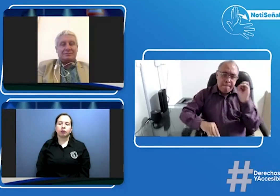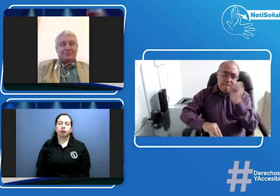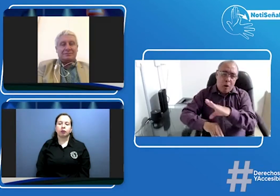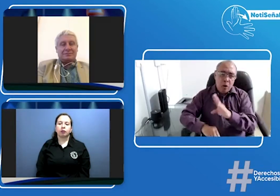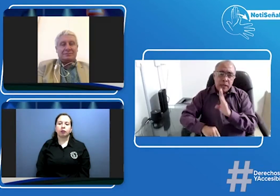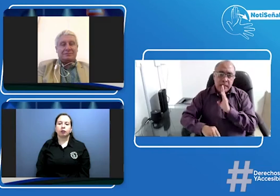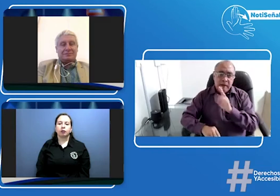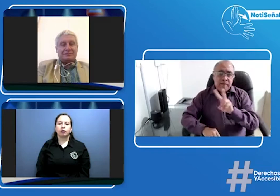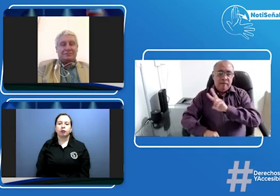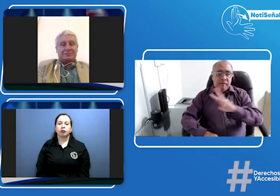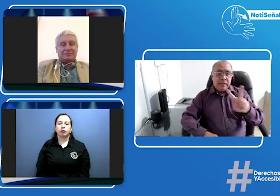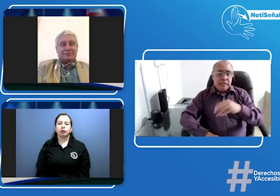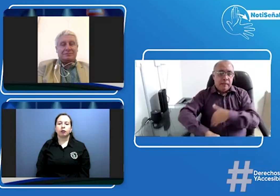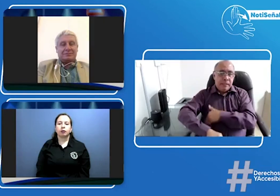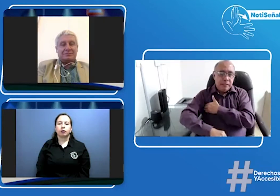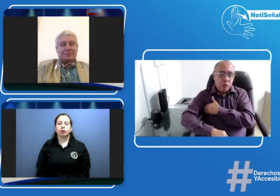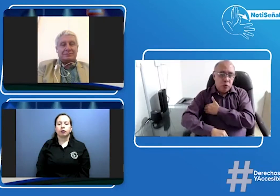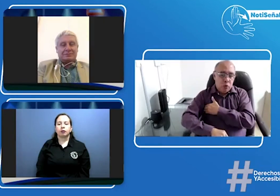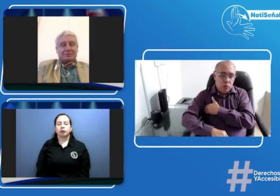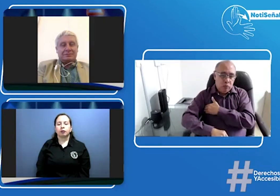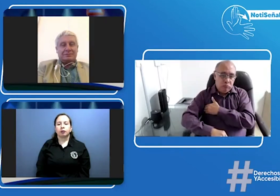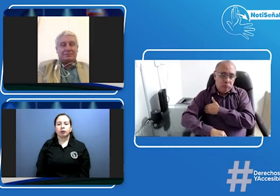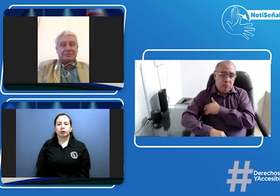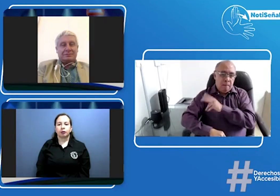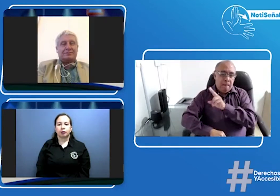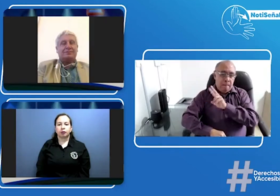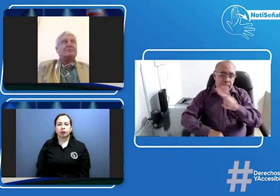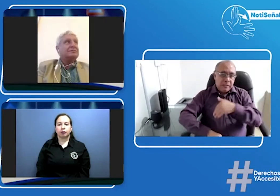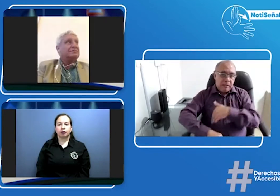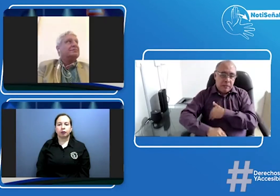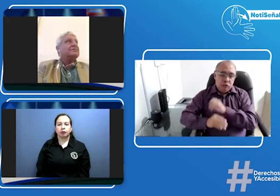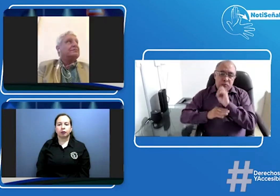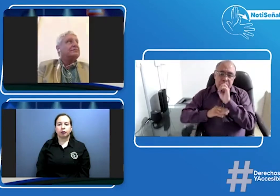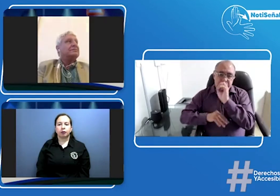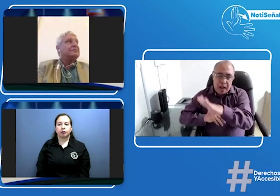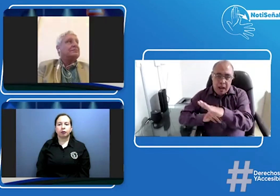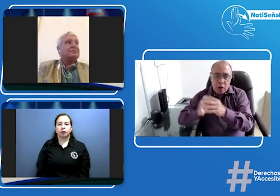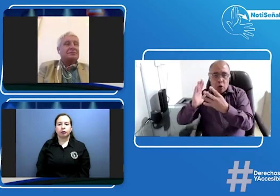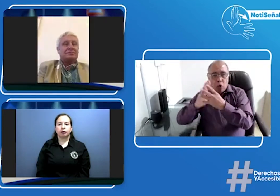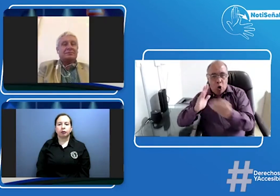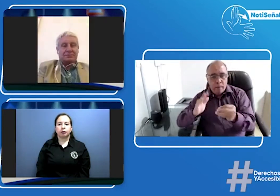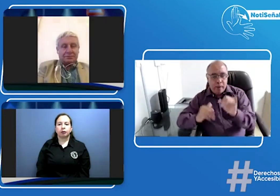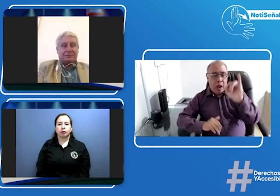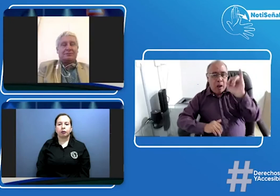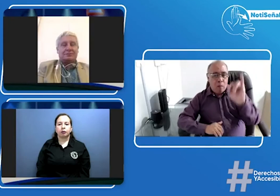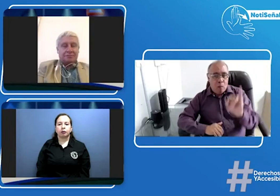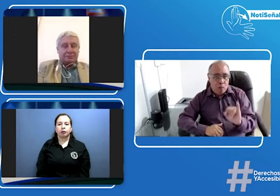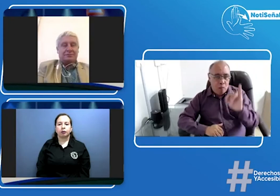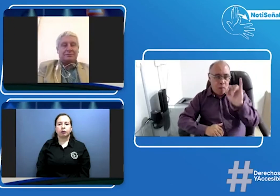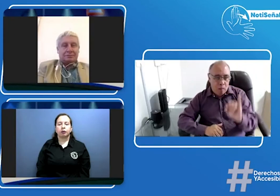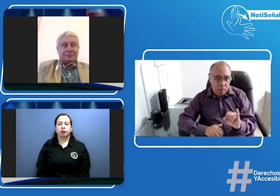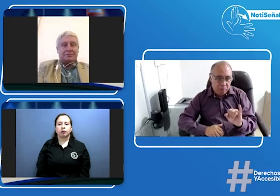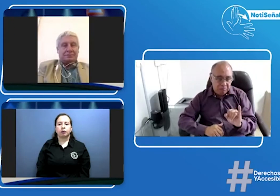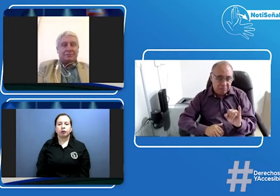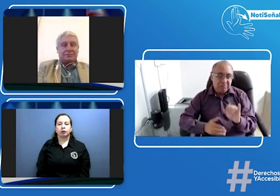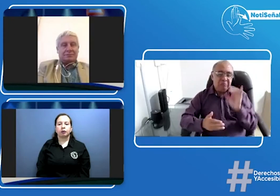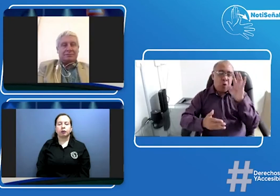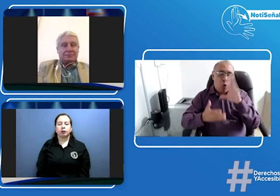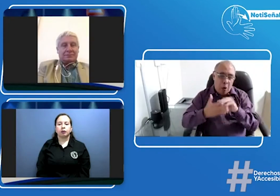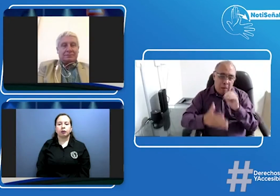próximo martes nosotros enviemos este oficio al viceministerio de transporte con copia al